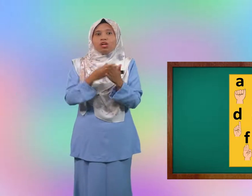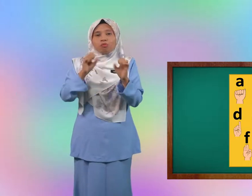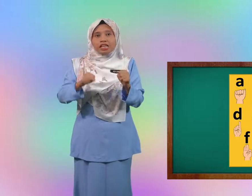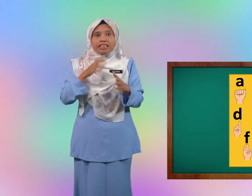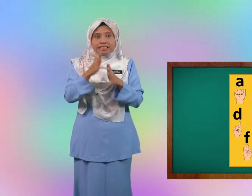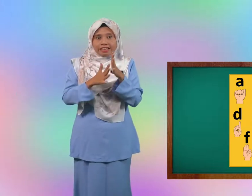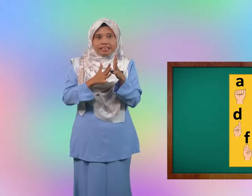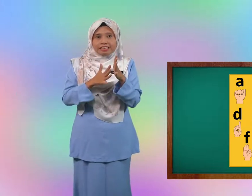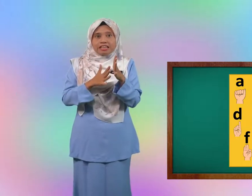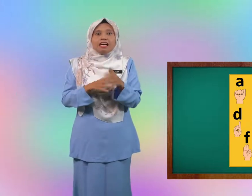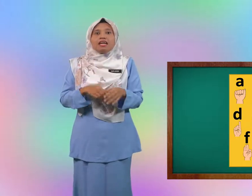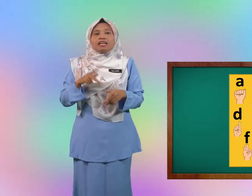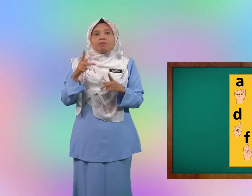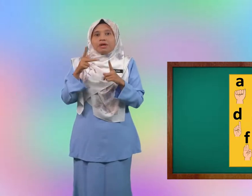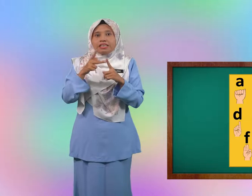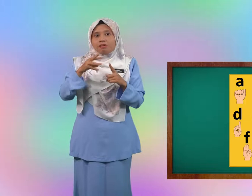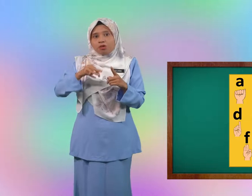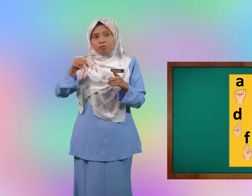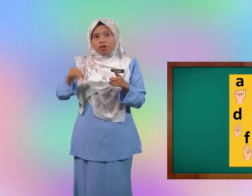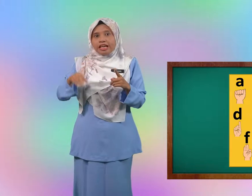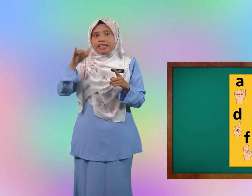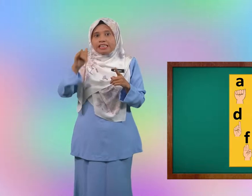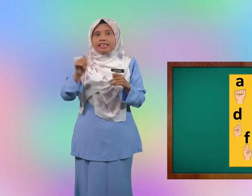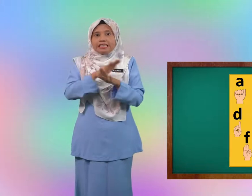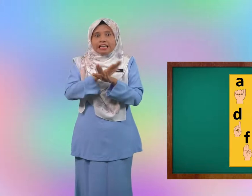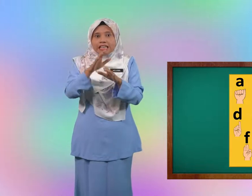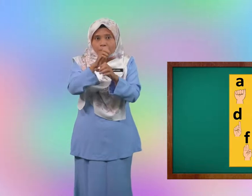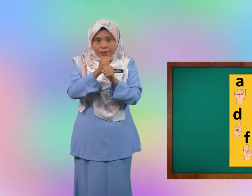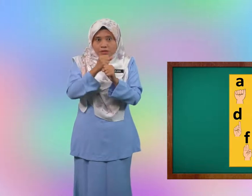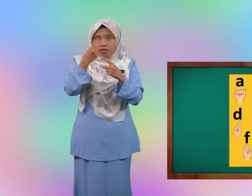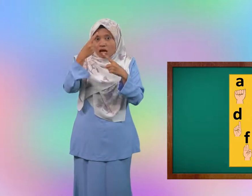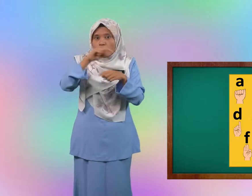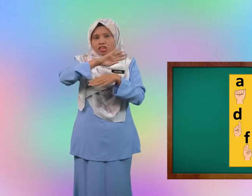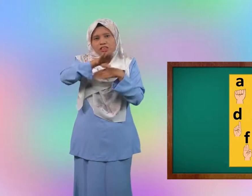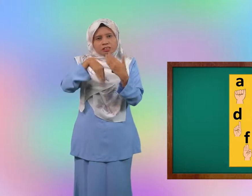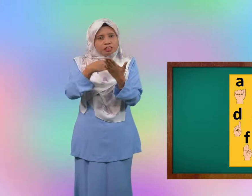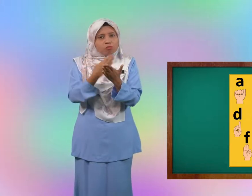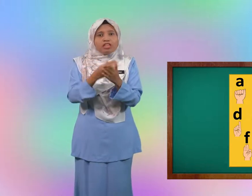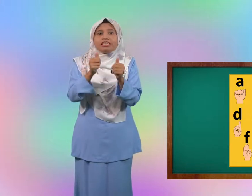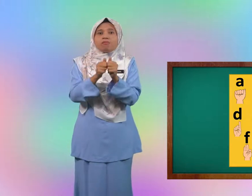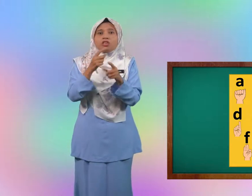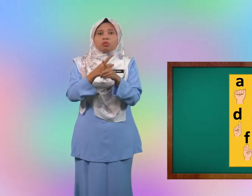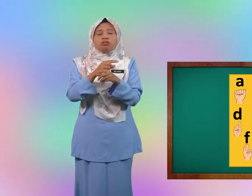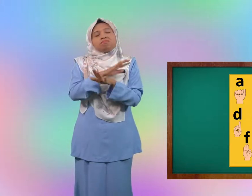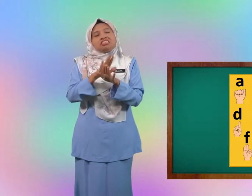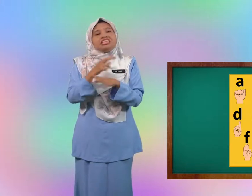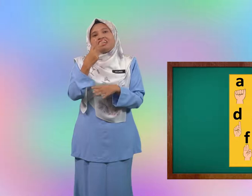boleh isyarat. Kepada murid-murid yang tidak dapat menjawab semua dengan betul jangan